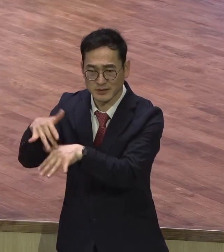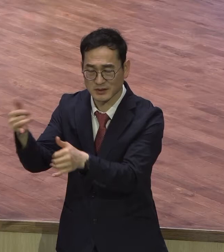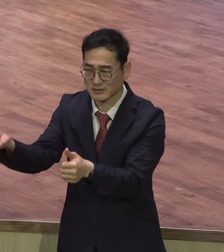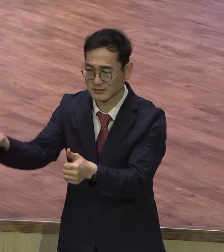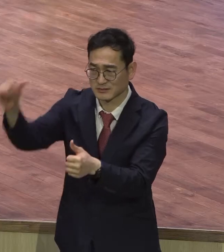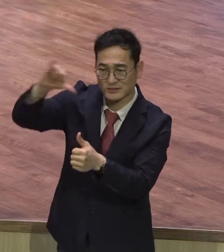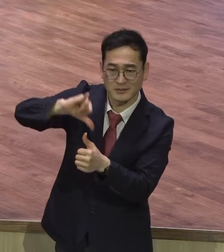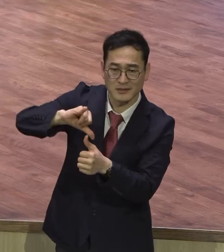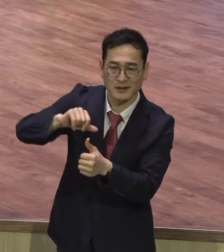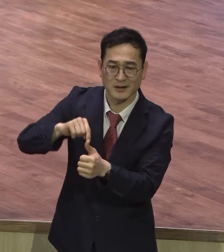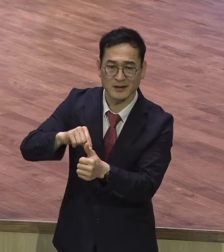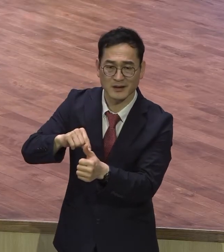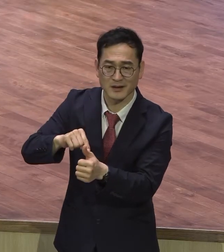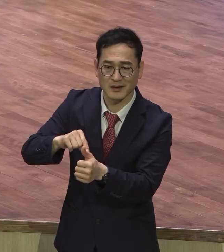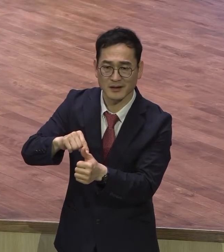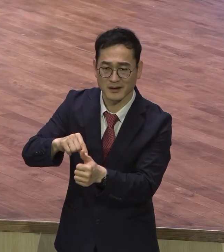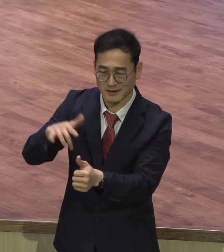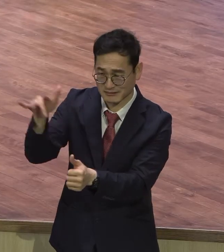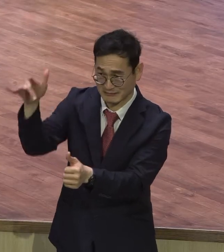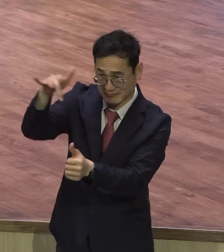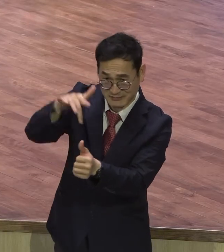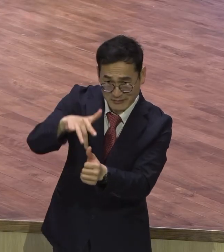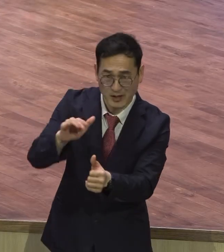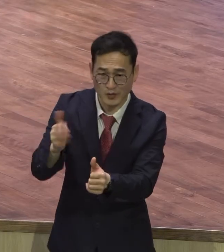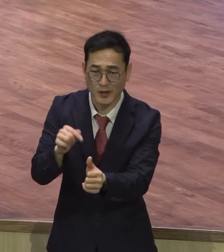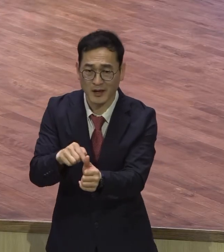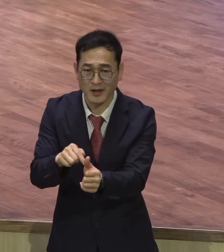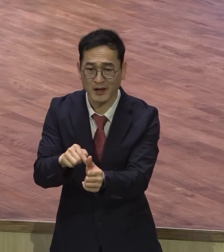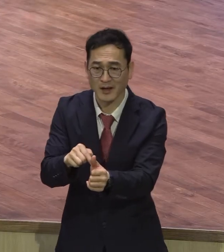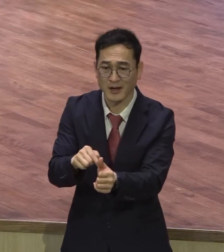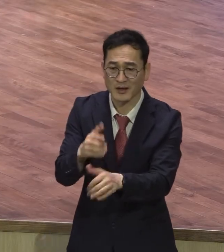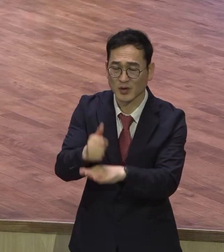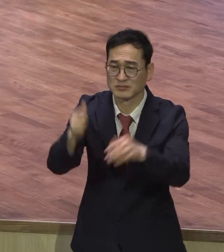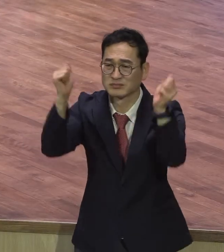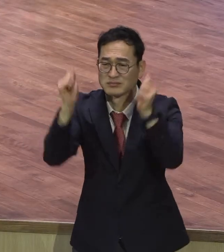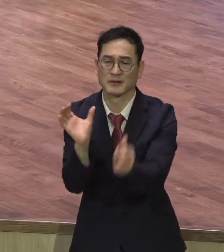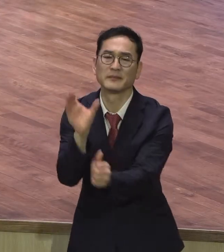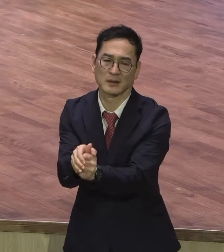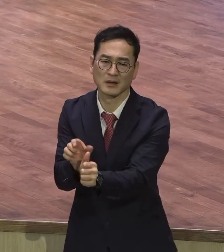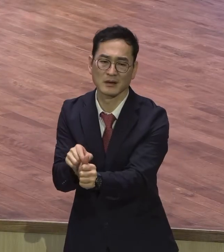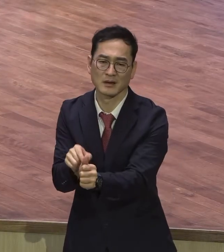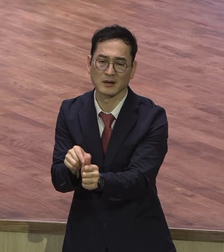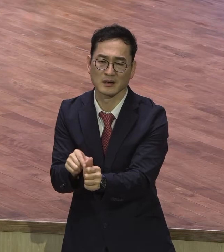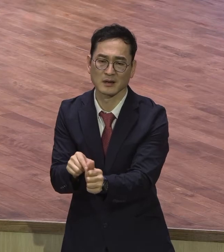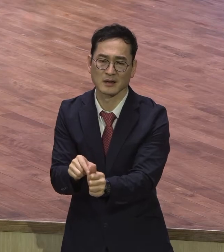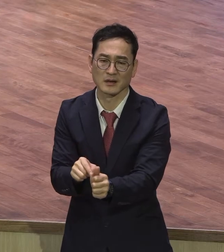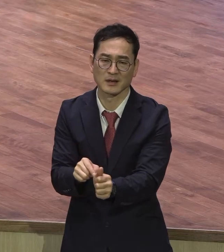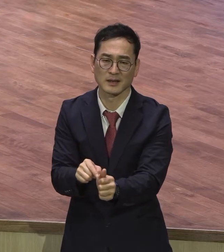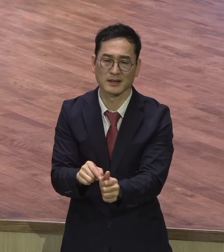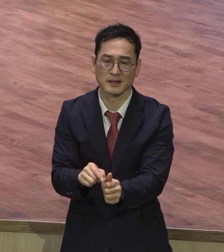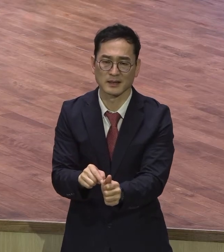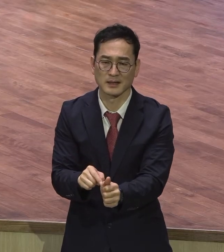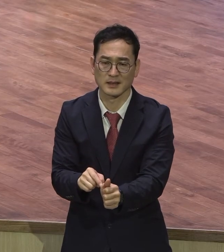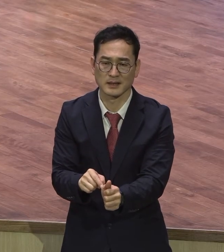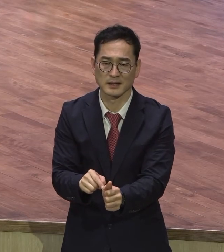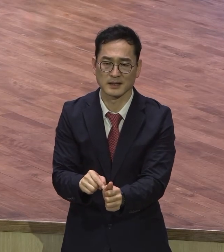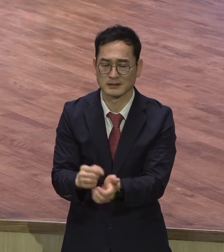신집을 체뢰가 점쟁이 집을 완전히 무속인 집을 다 갖추어 놓은 상태에서 우리